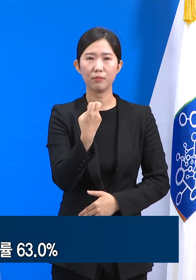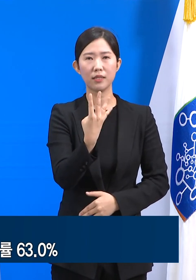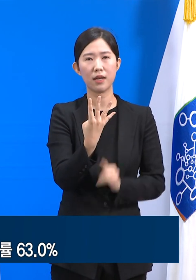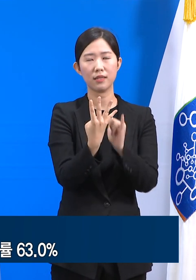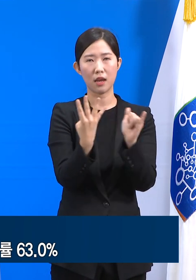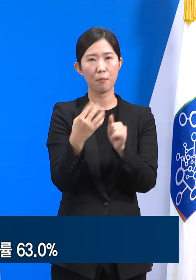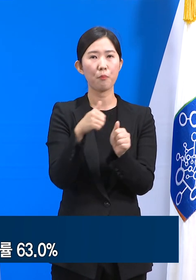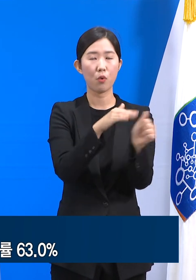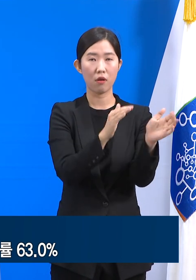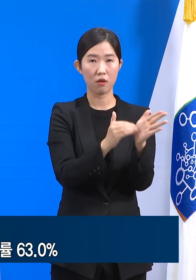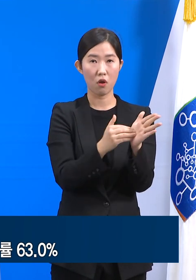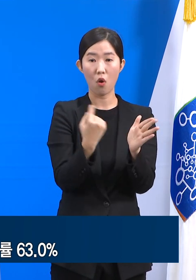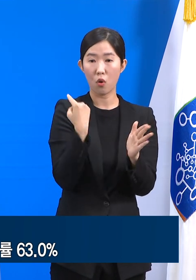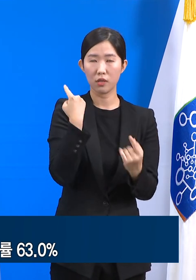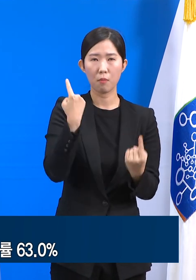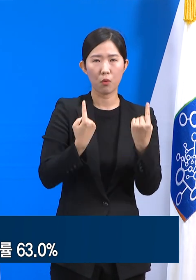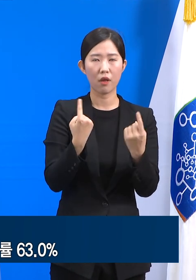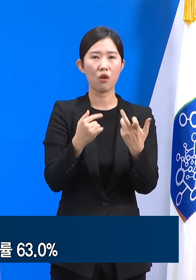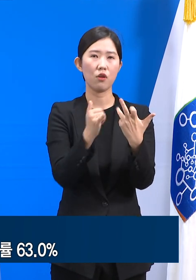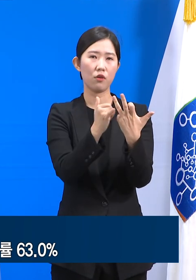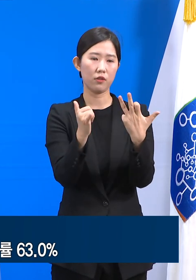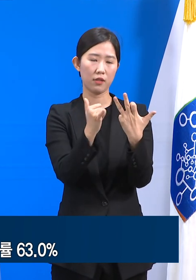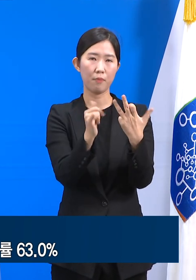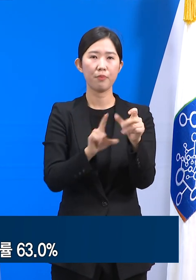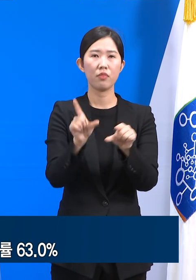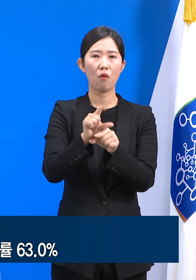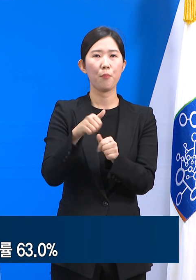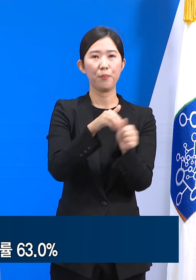전일 대비 18명이 증가하였습니다.